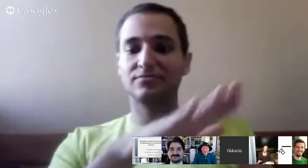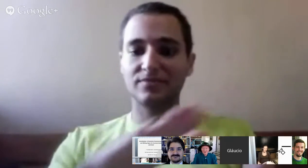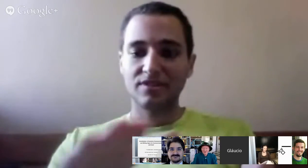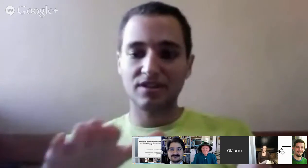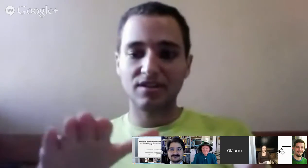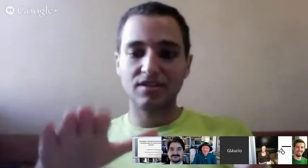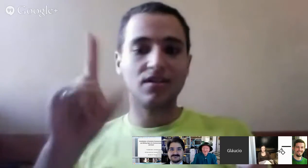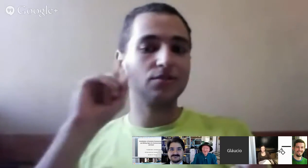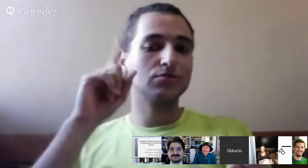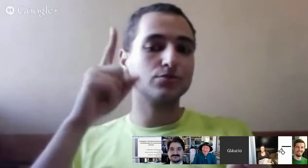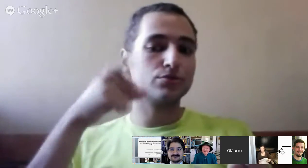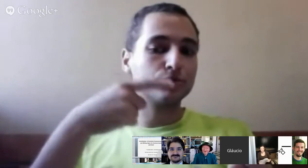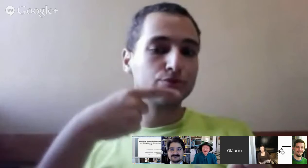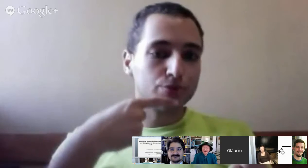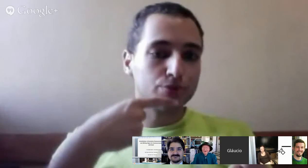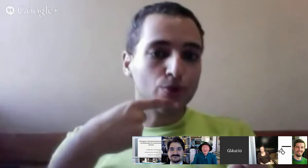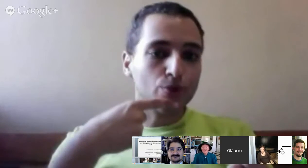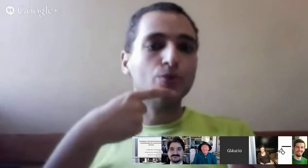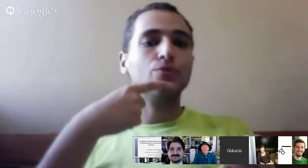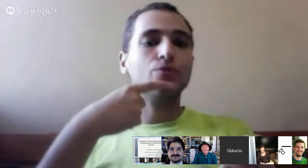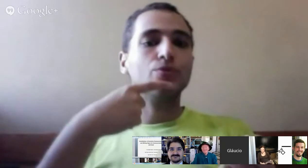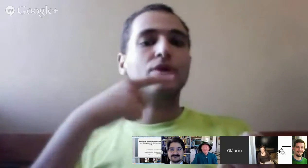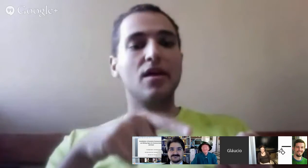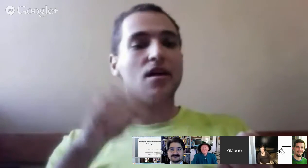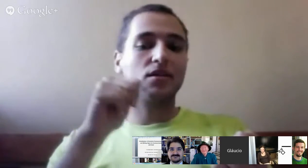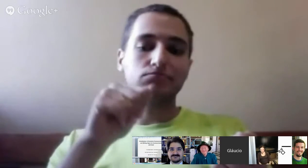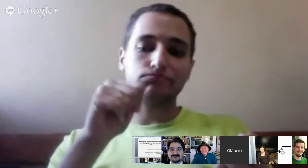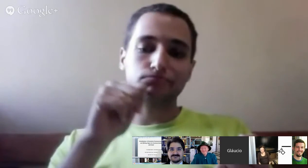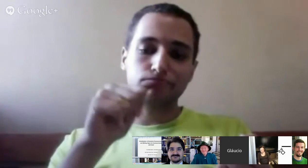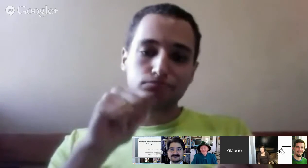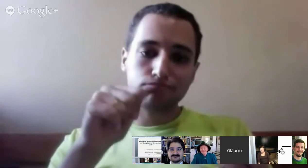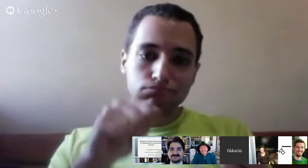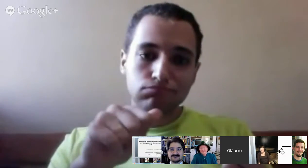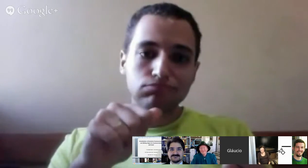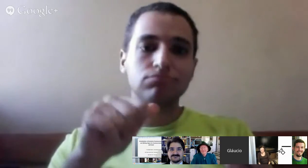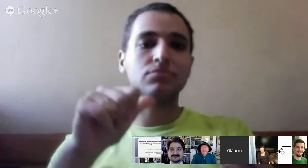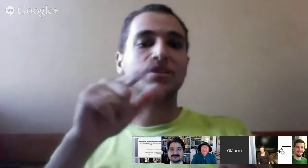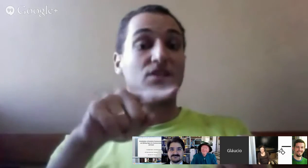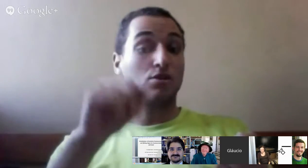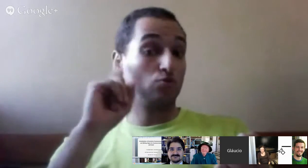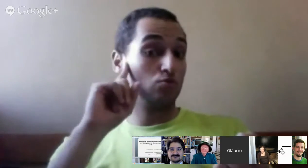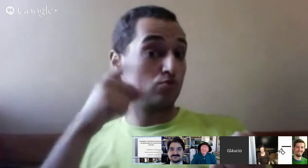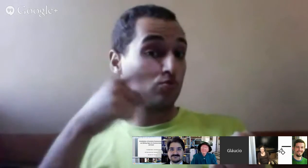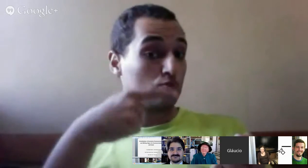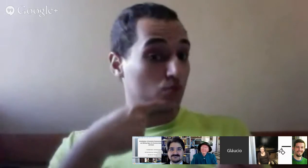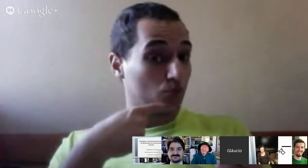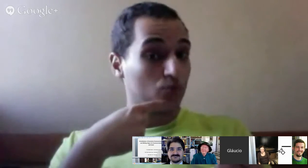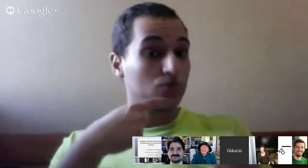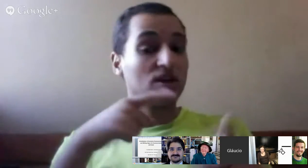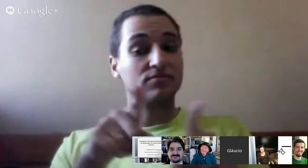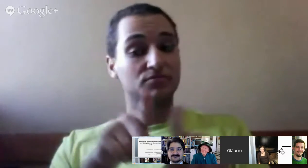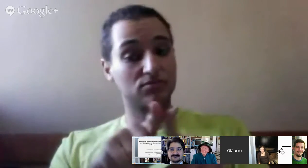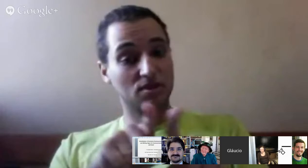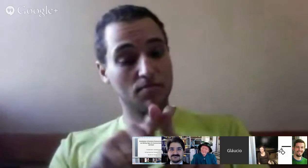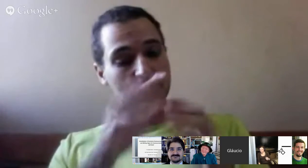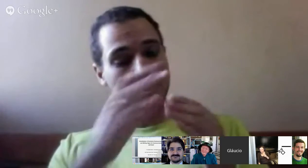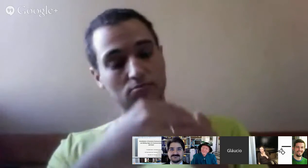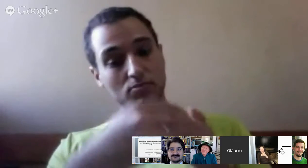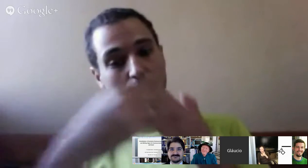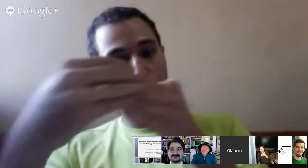caso clínico em questão, que foi todo o ponto de partida da nossa pesquisa, que é o seguinte. É uma criança